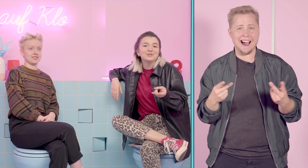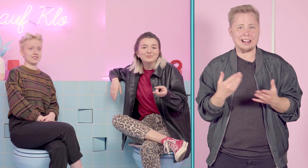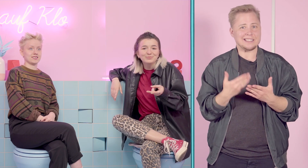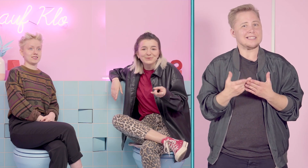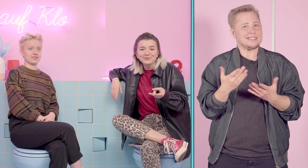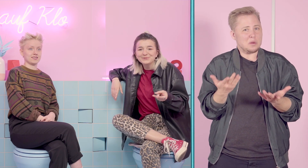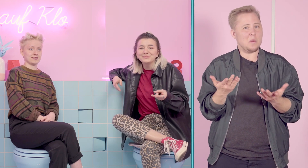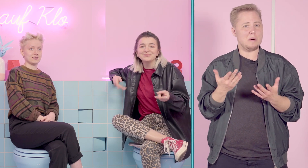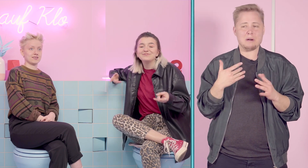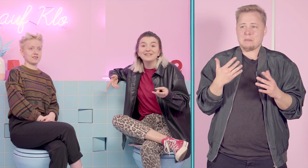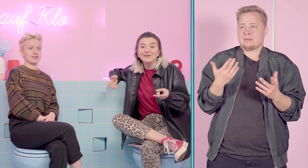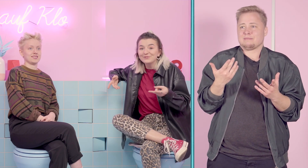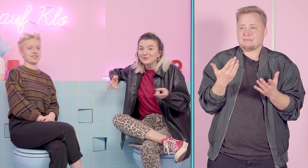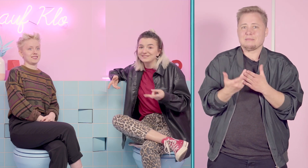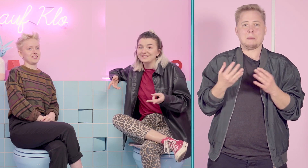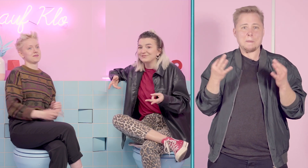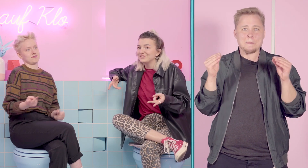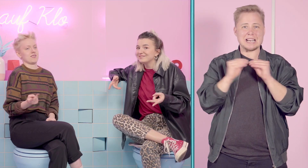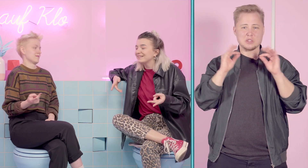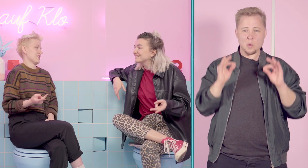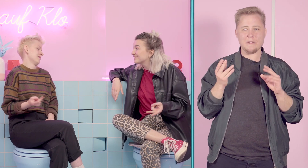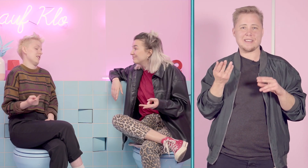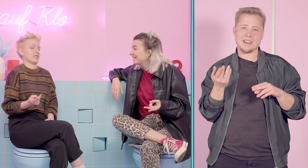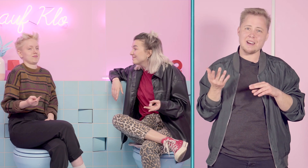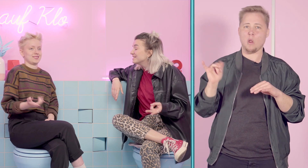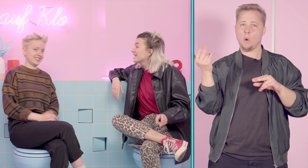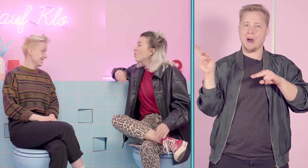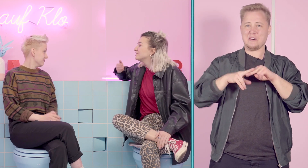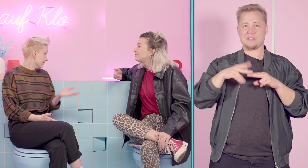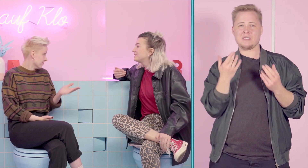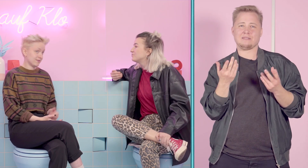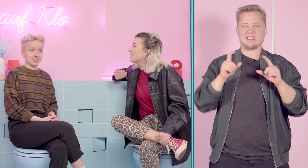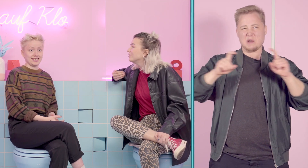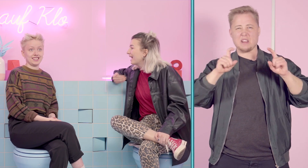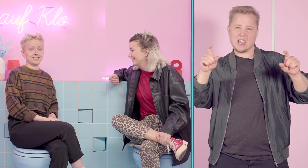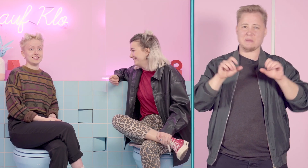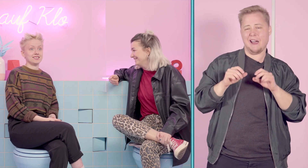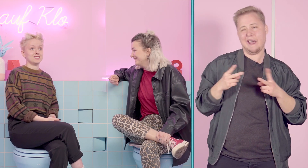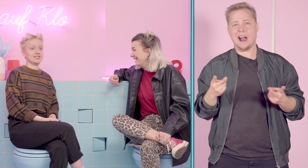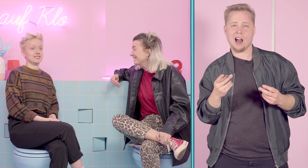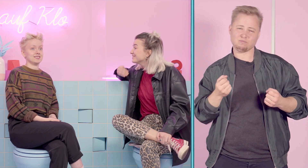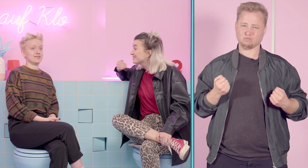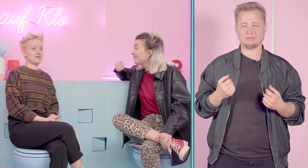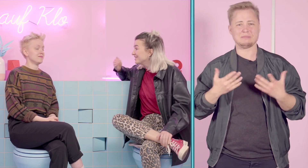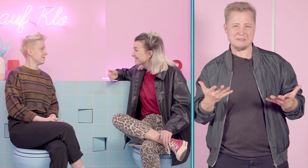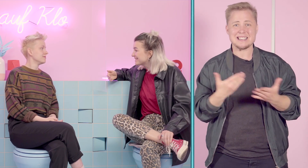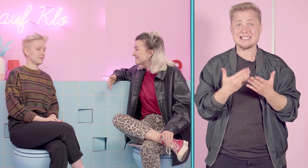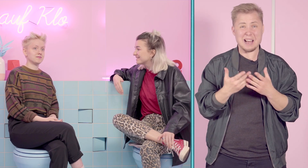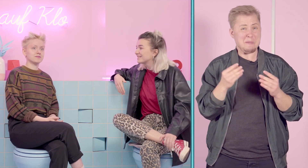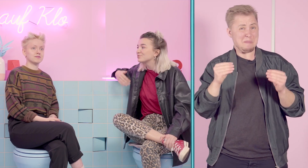Tabubruch und so. Und wegen auf Klo, dass es halt voll Sinn macht. Ja, Maria, ist mir doch egal. Und das fühle ich natürlich auch gar nicht jeden Tag. Also es ist voll interessant, dass das dann so